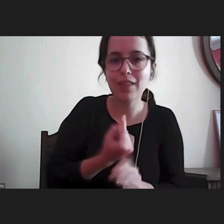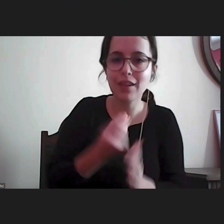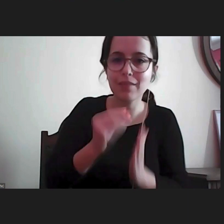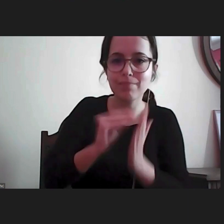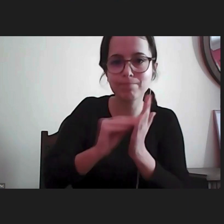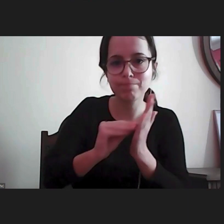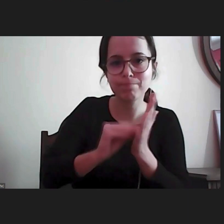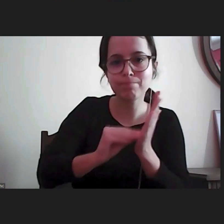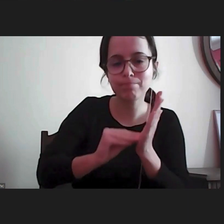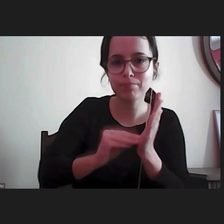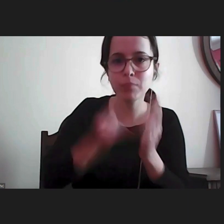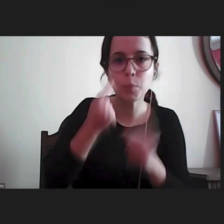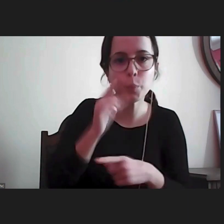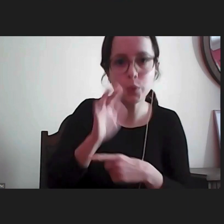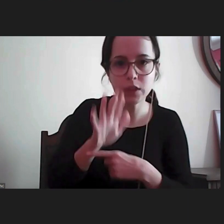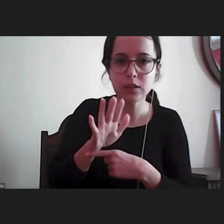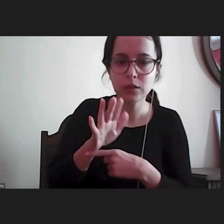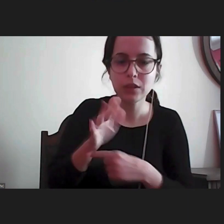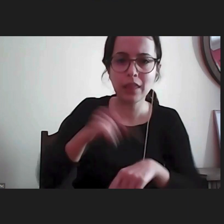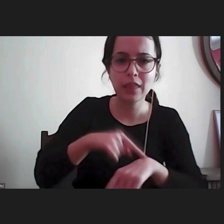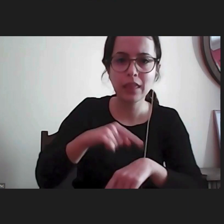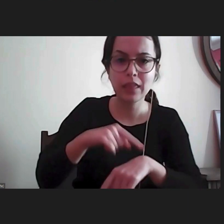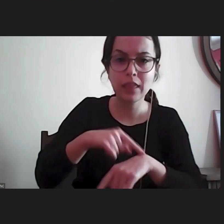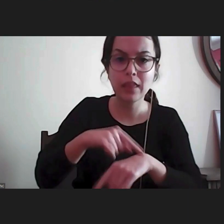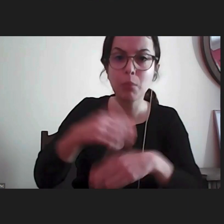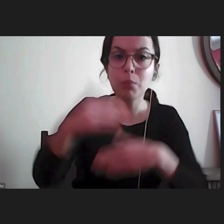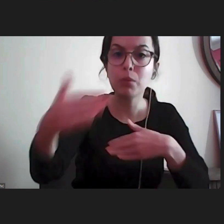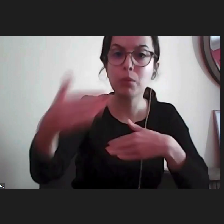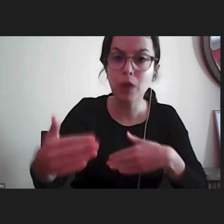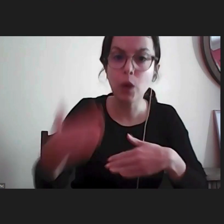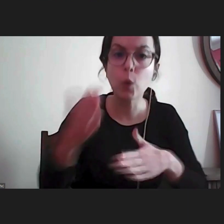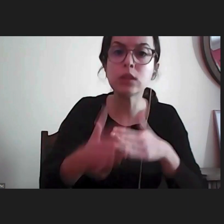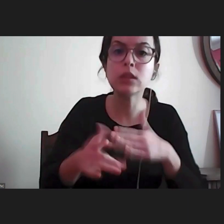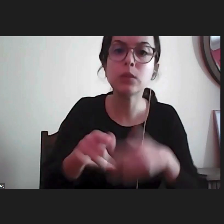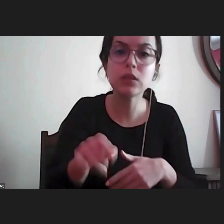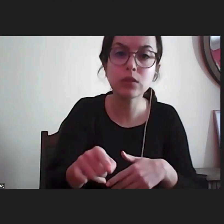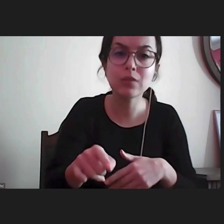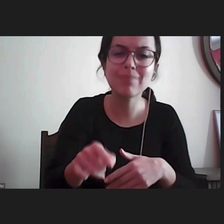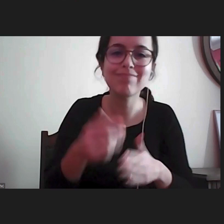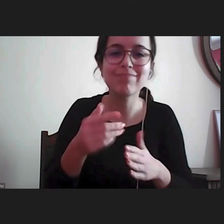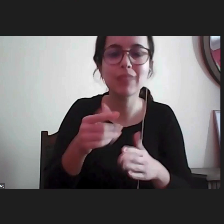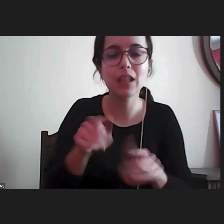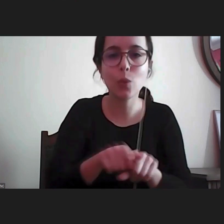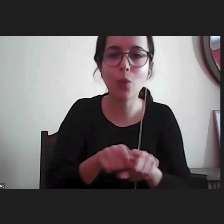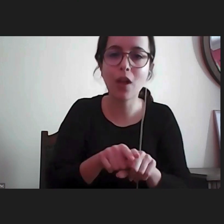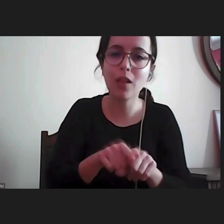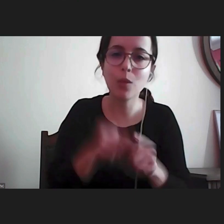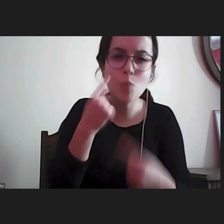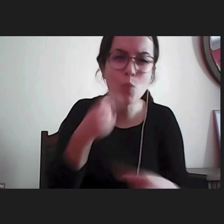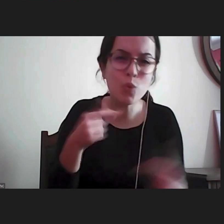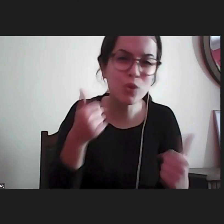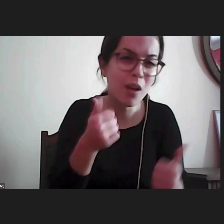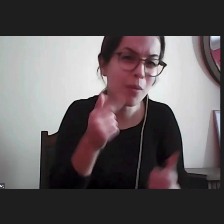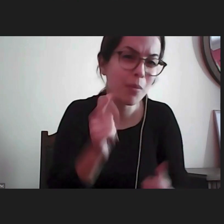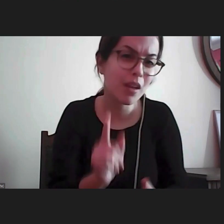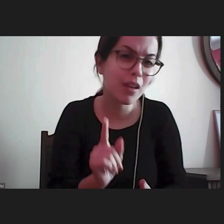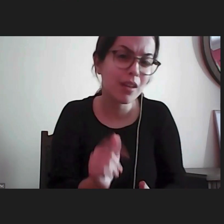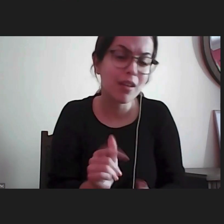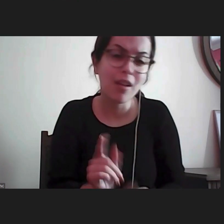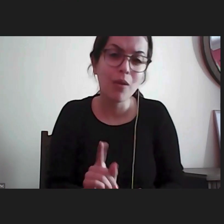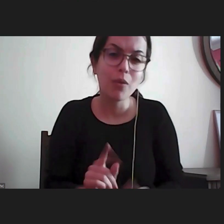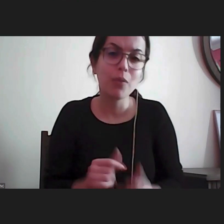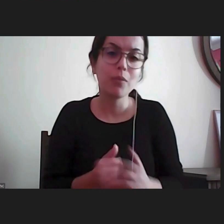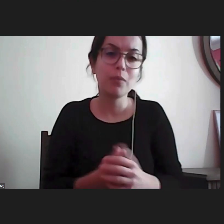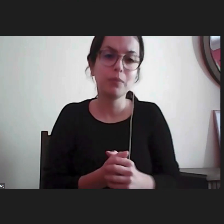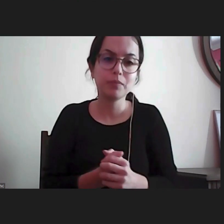por exemplo isto durante quanto tempo foi aplicada isto não estava garantido ou seja num internamento se ponham de